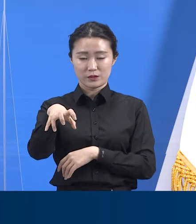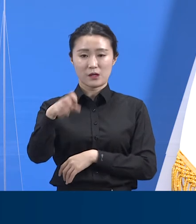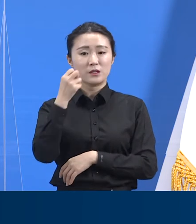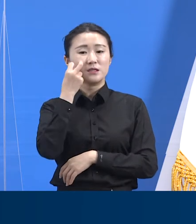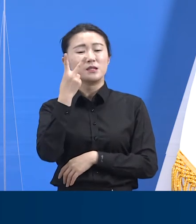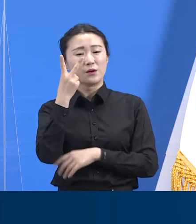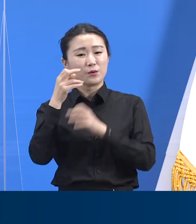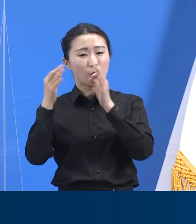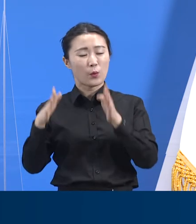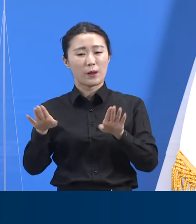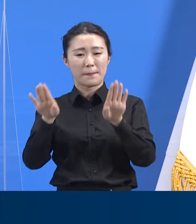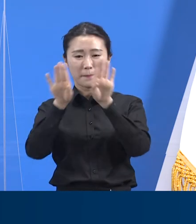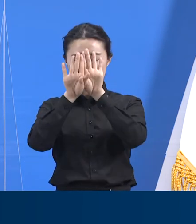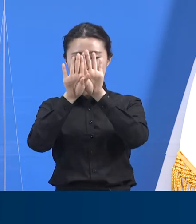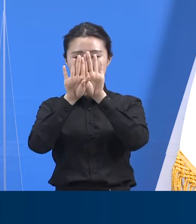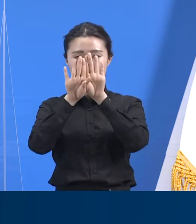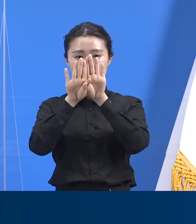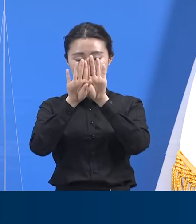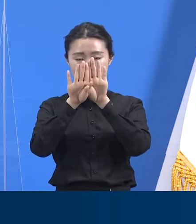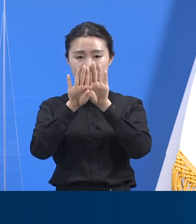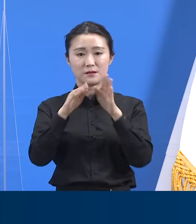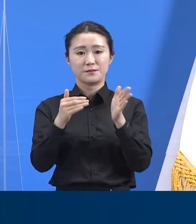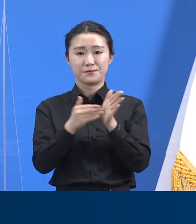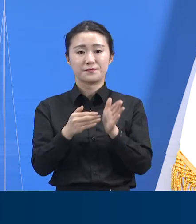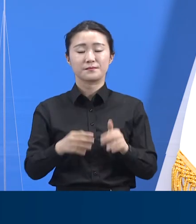2개월간 폐쇄 조치하기로 했습니다.